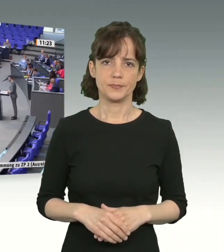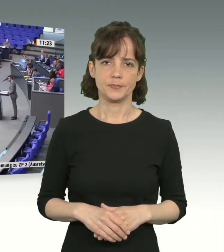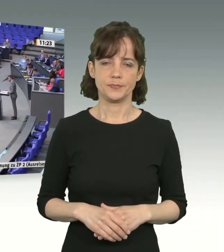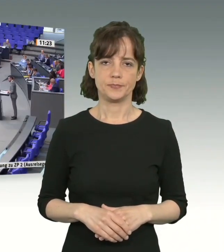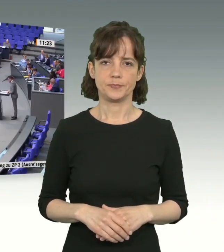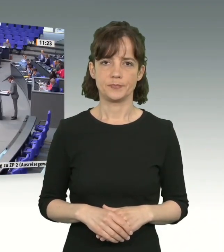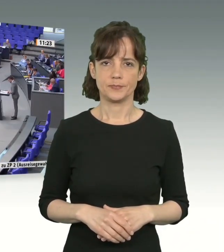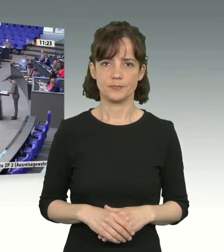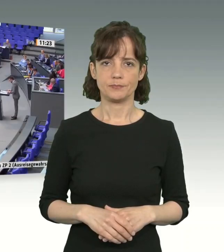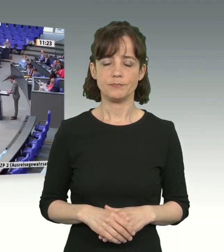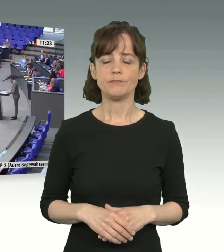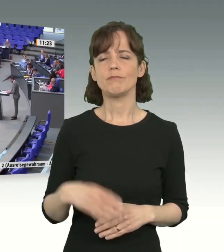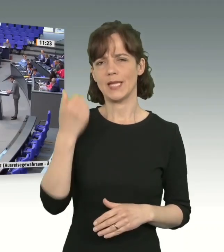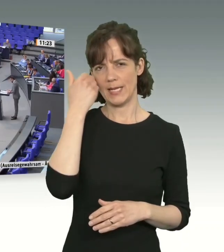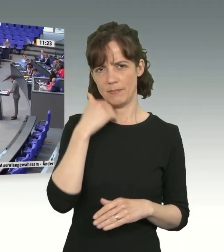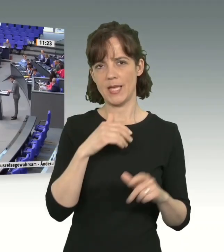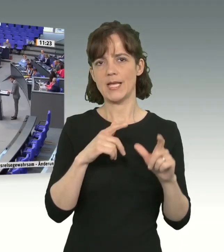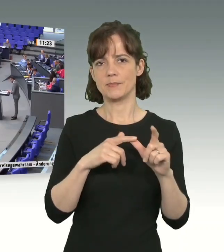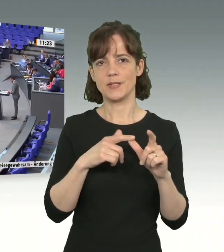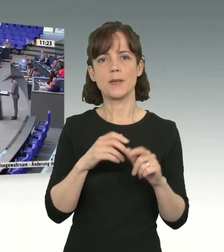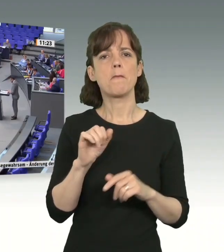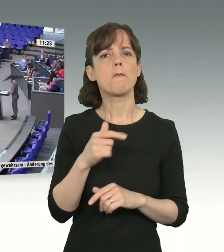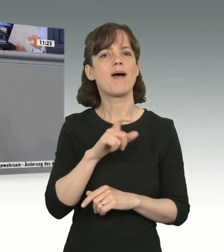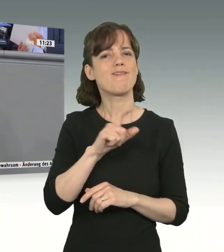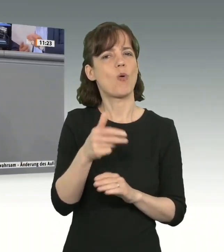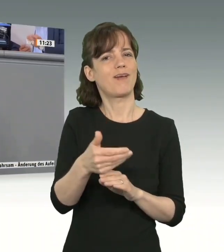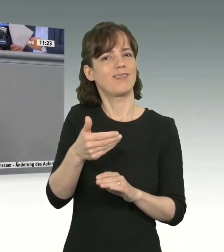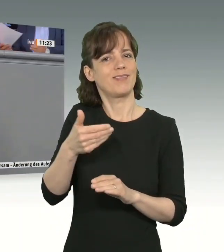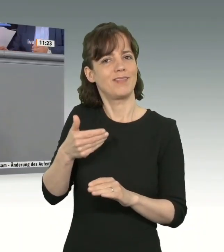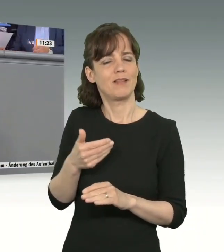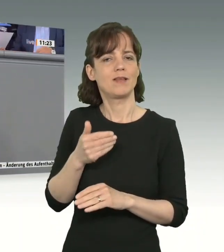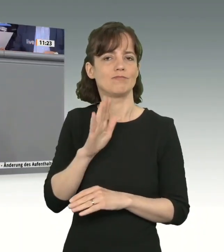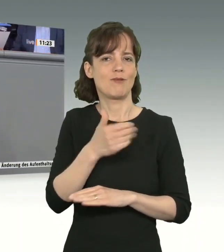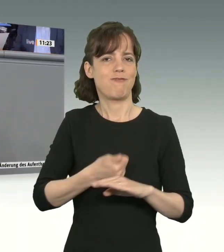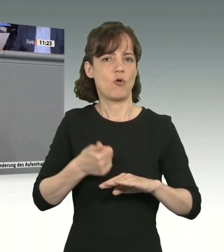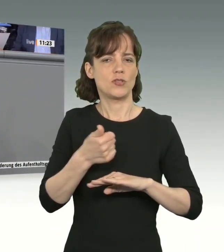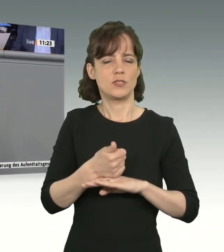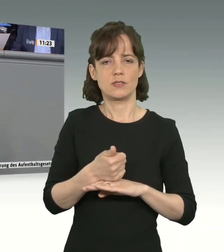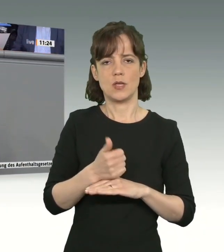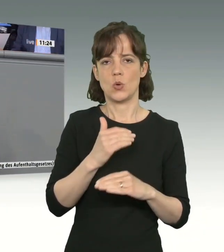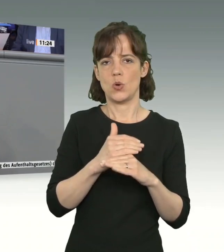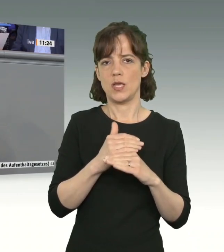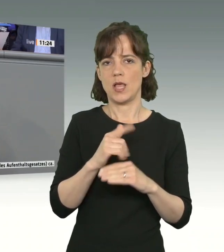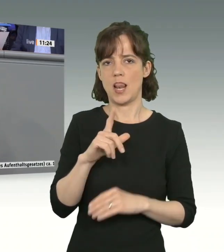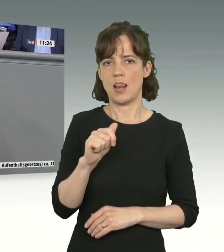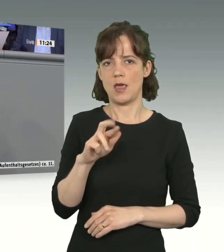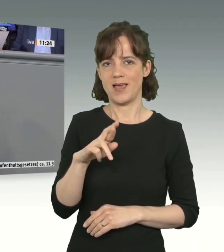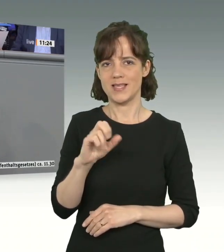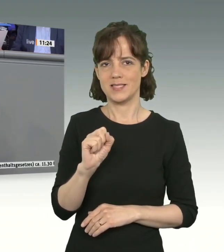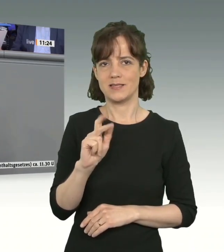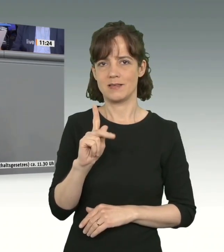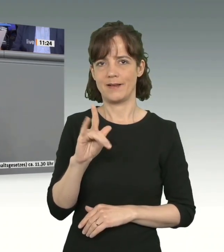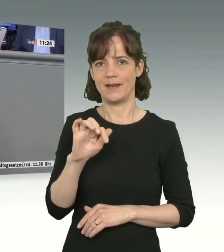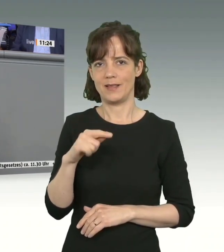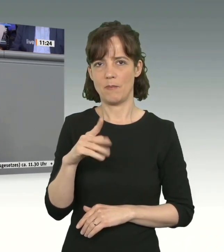Und, liebe SPD, vor einigen Wochen hat Ihr Vorsitzender, der Kollege Lars Klingbeil, in einer Talkshow mit unserem Fraktionsvorsitzenden